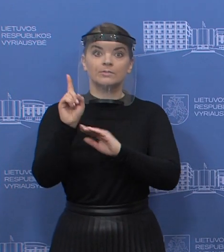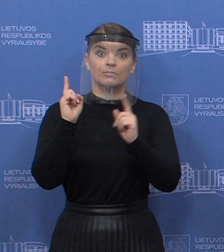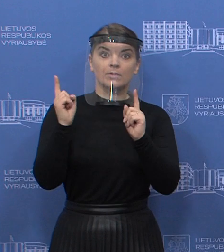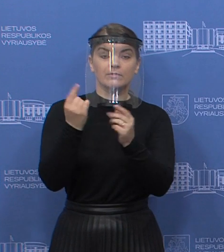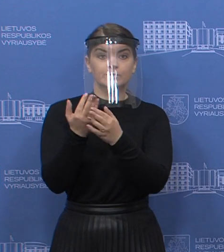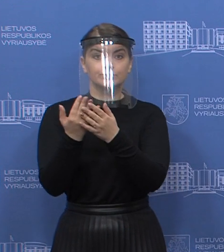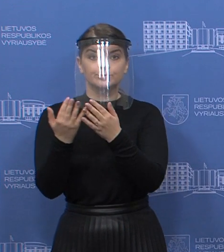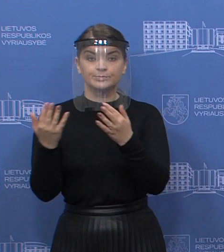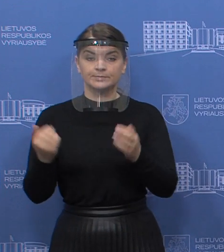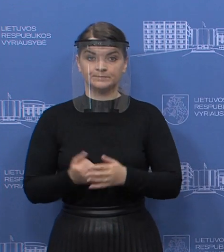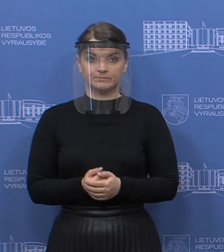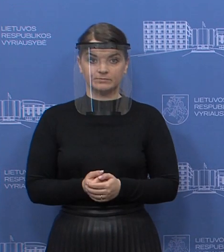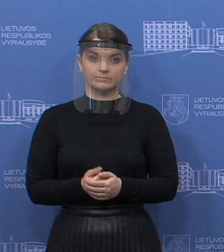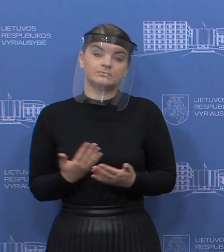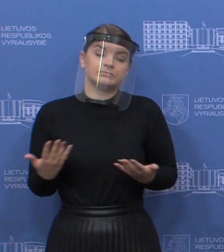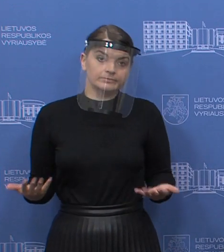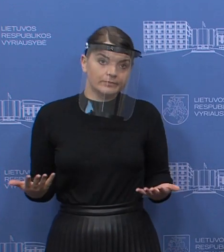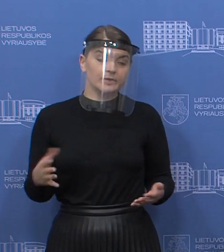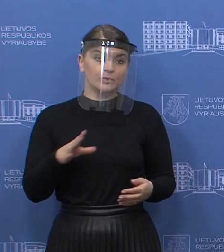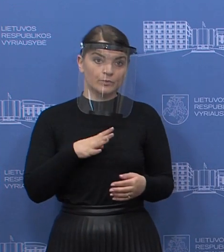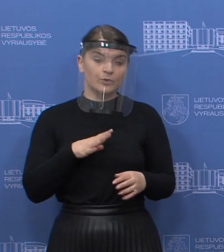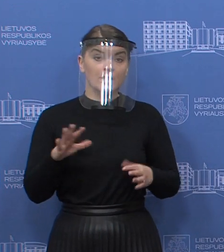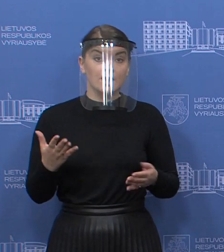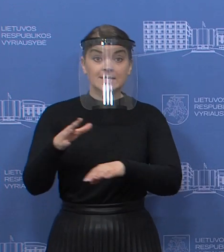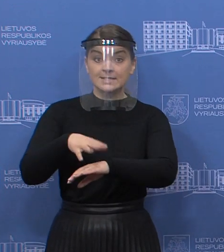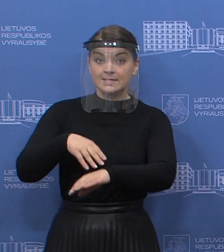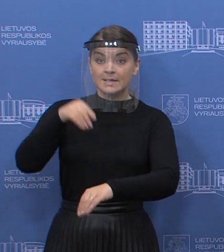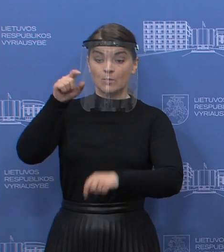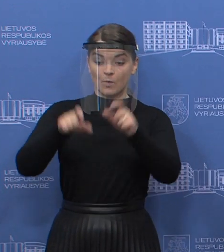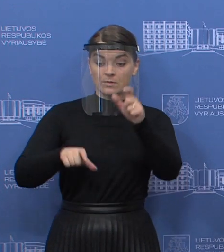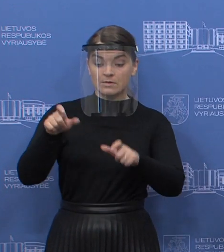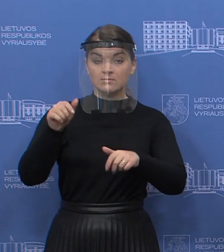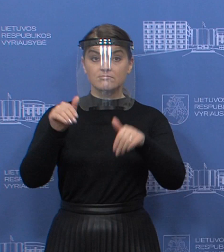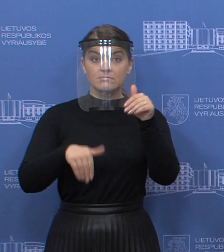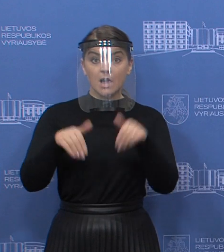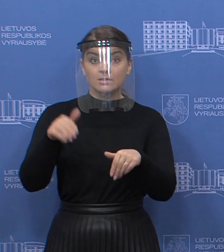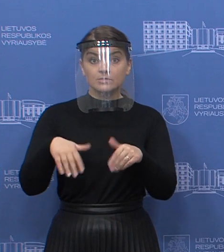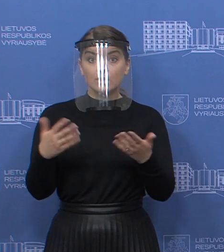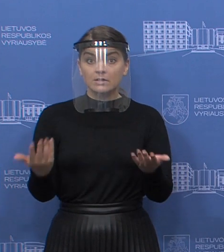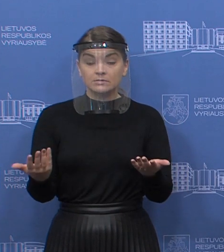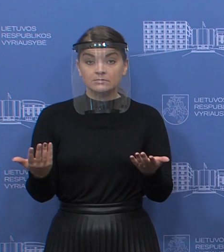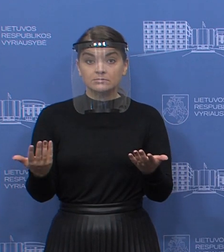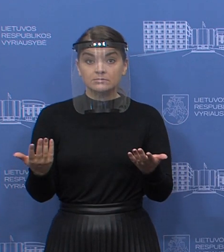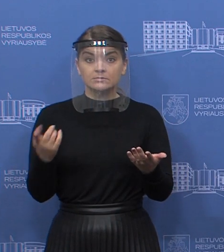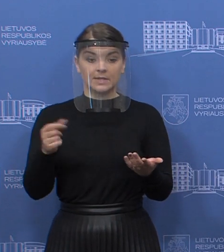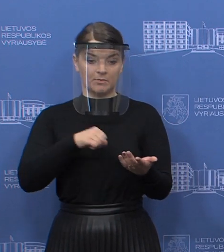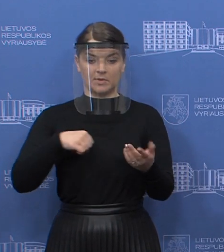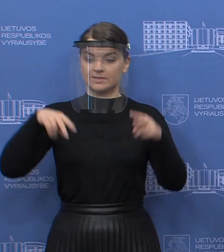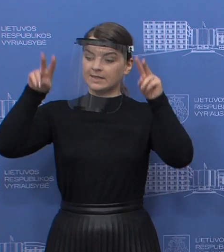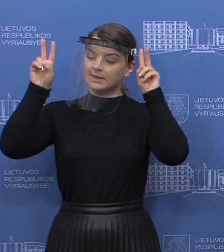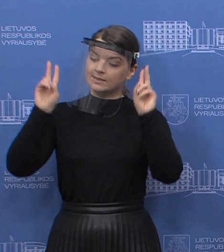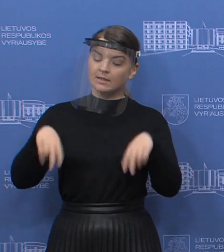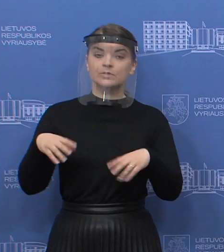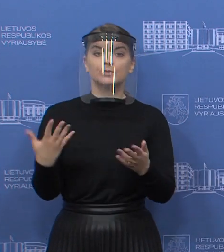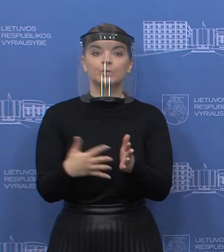gali būti. Tai ir įvyko tiesiog Seimo nariai balsuodami pirėmė sprendimą, nežinodami iš tikrųjų, koks bus sprendimas